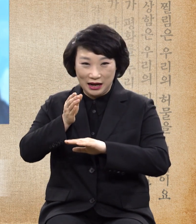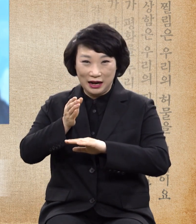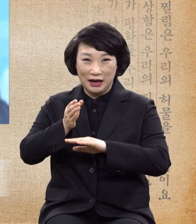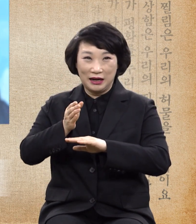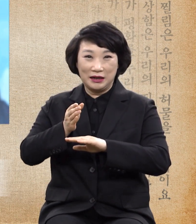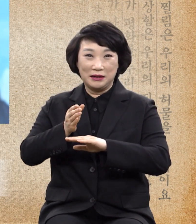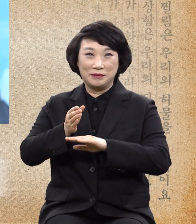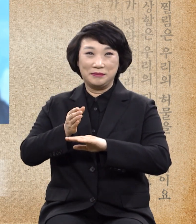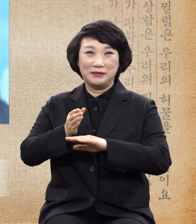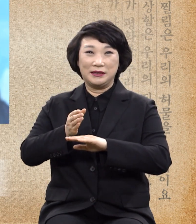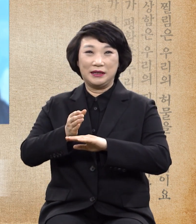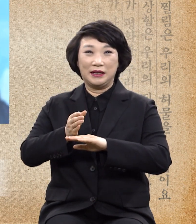진정감사합니다